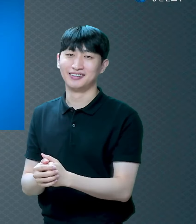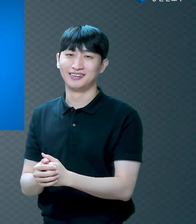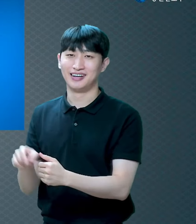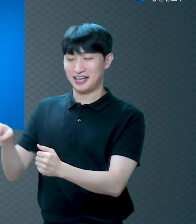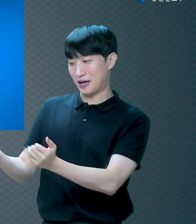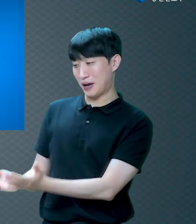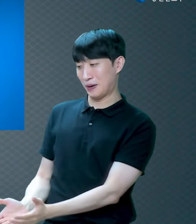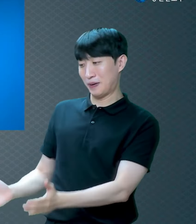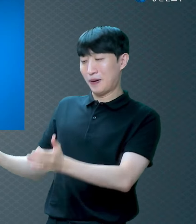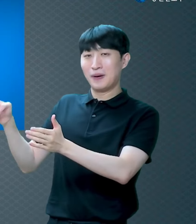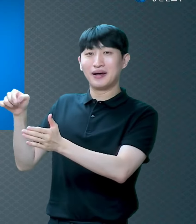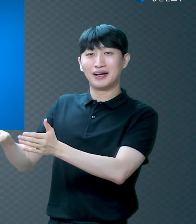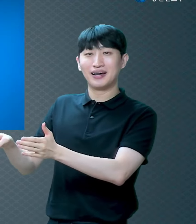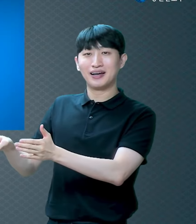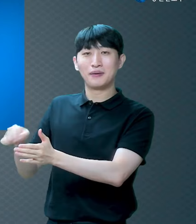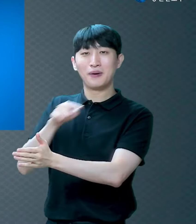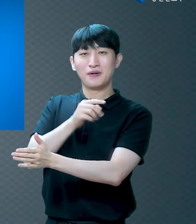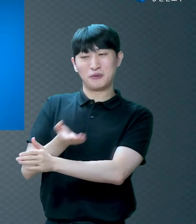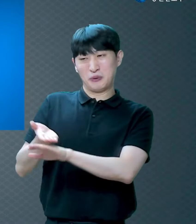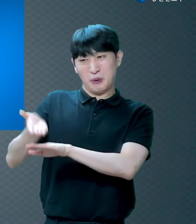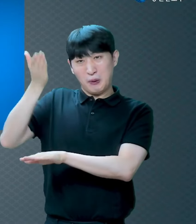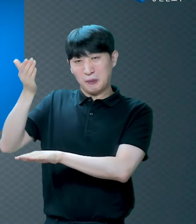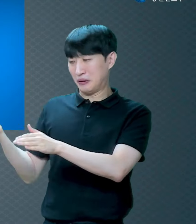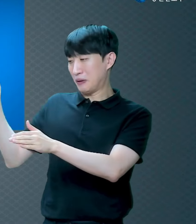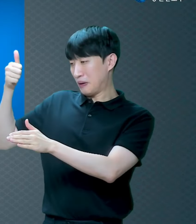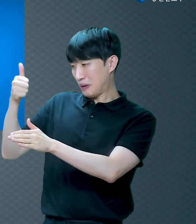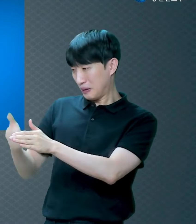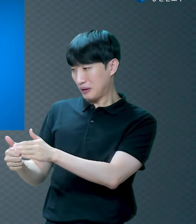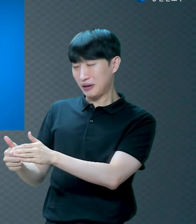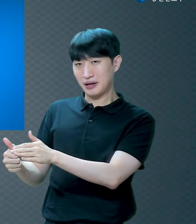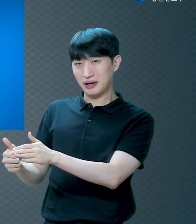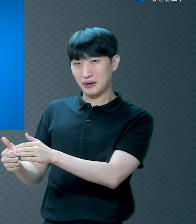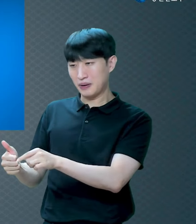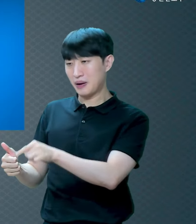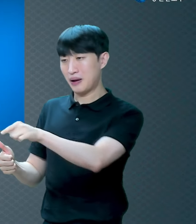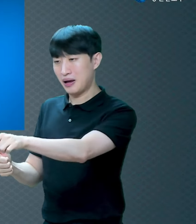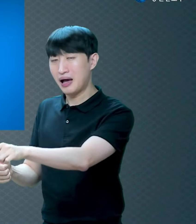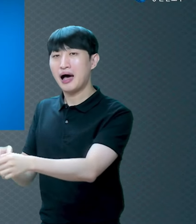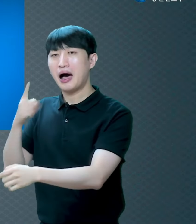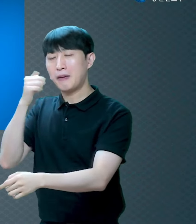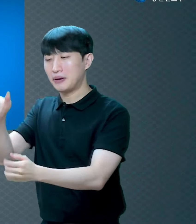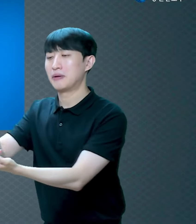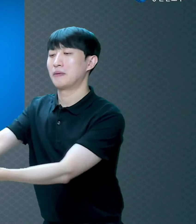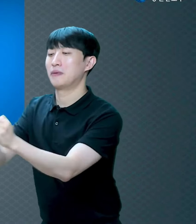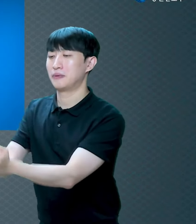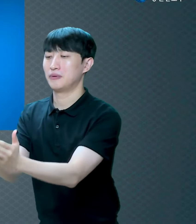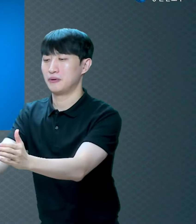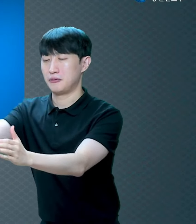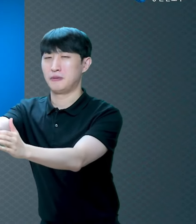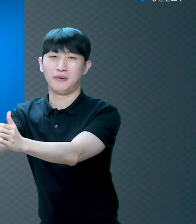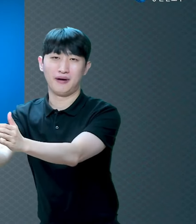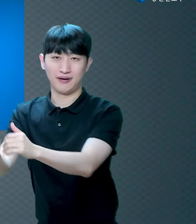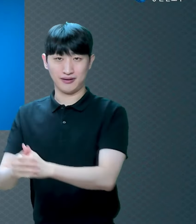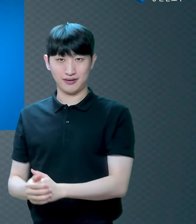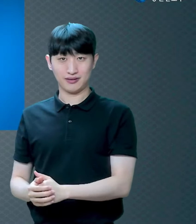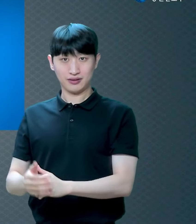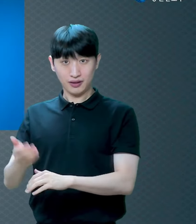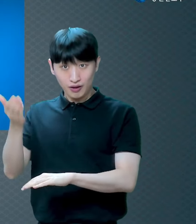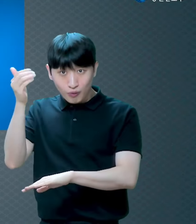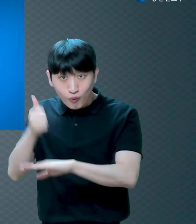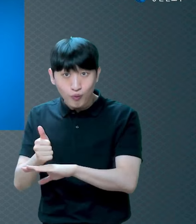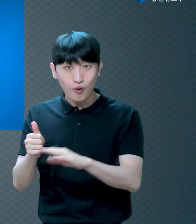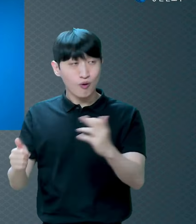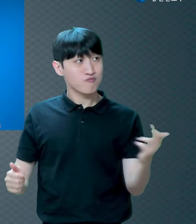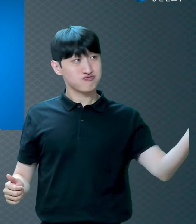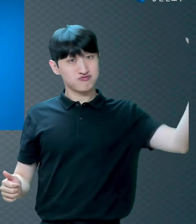구덩이에 그 상관이 들어간 거예요 그런데 그 자리에 폭탄이 떨어졌대요 그러니까 그 얘기를 술